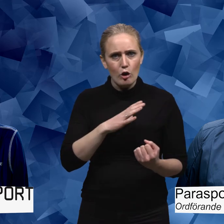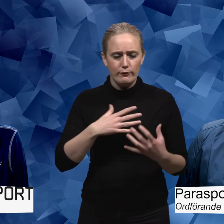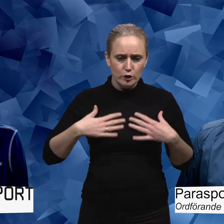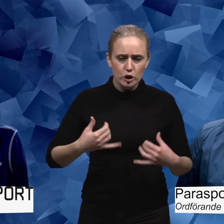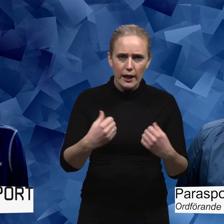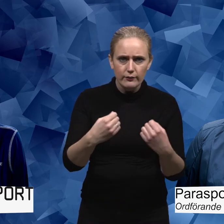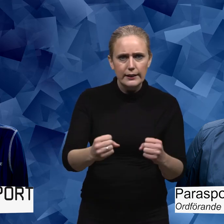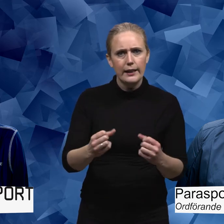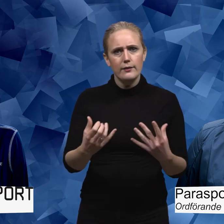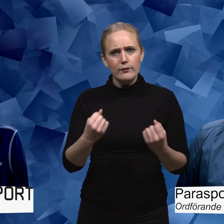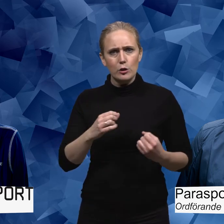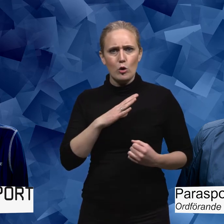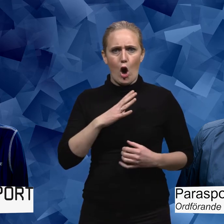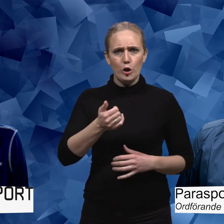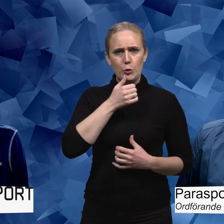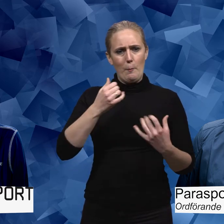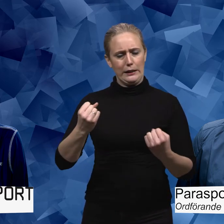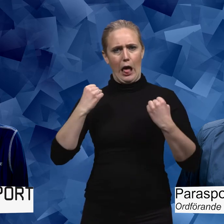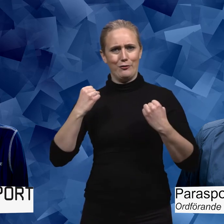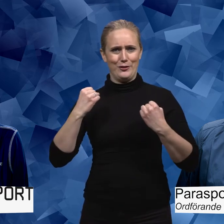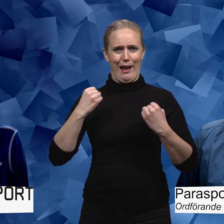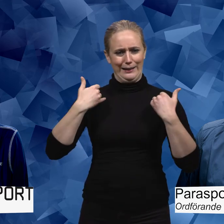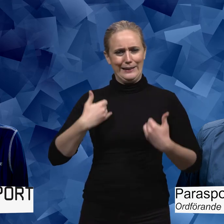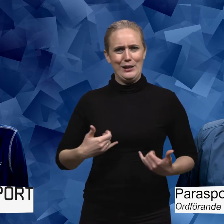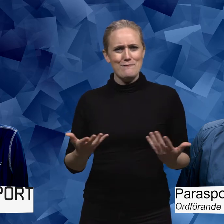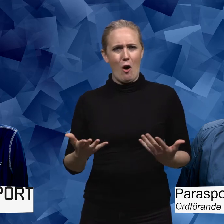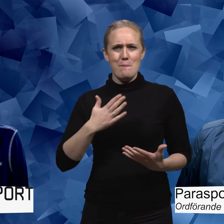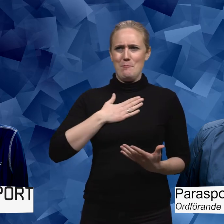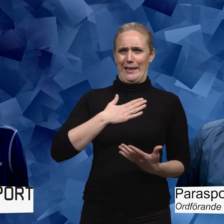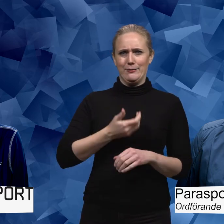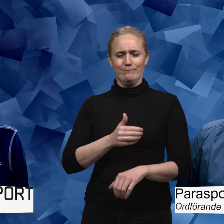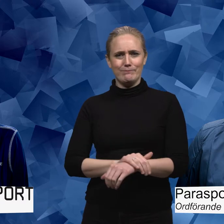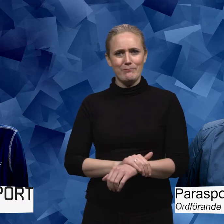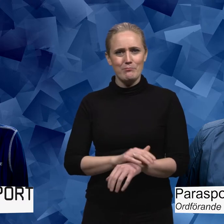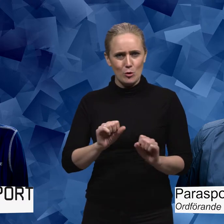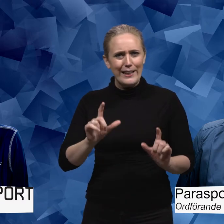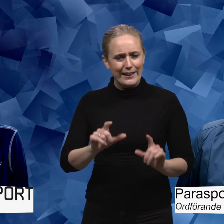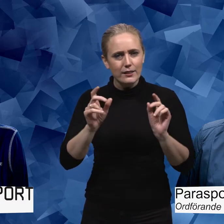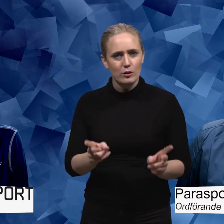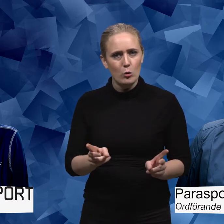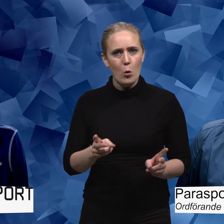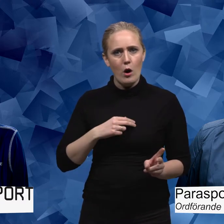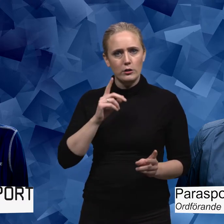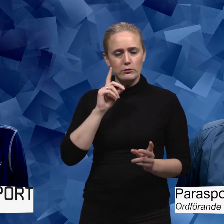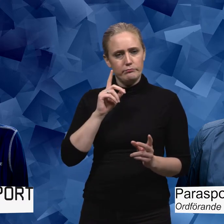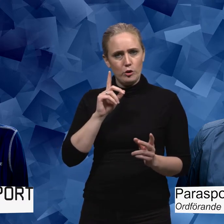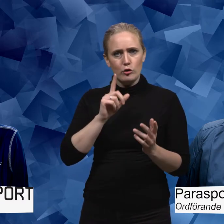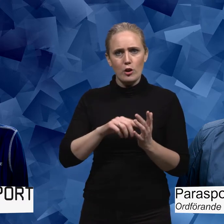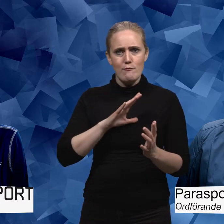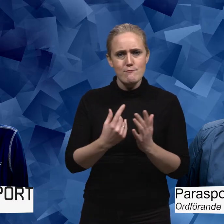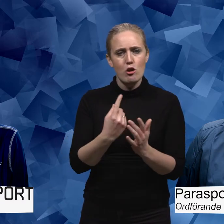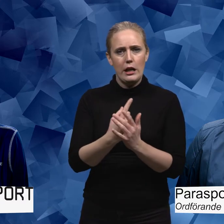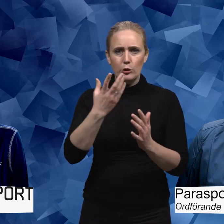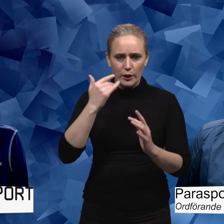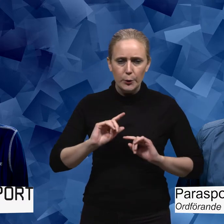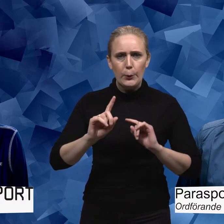aktivitet. Vikten av att hitta sina superkrafter eller vad det nu är för någonting. Så att man kan få möjlighet att utveckla det